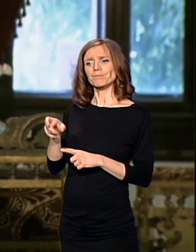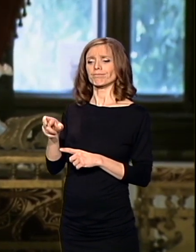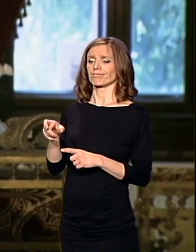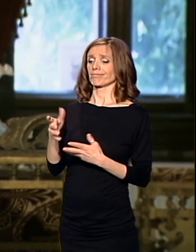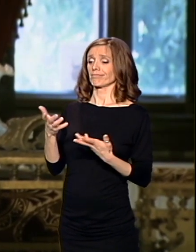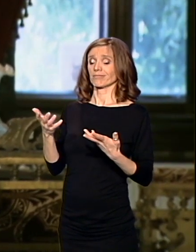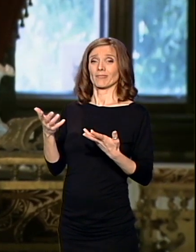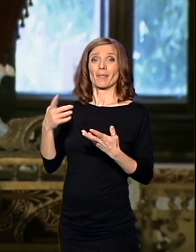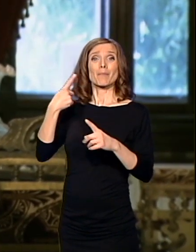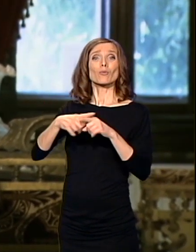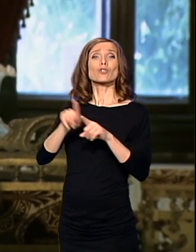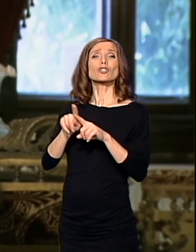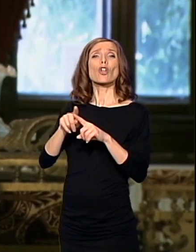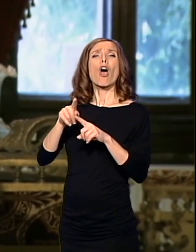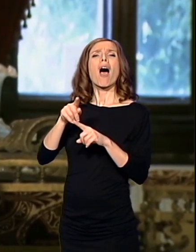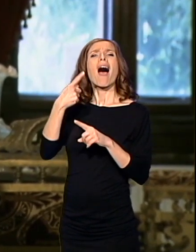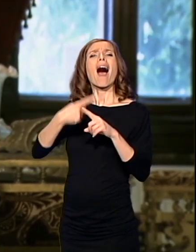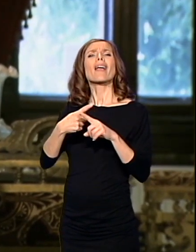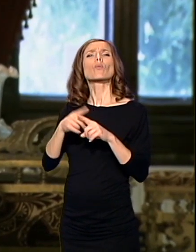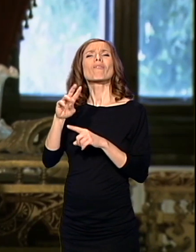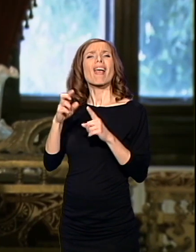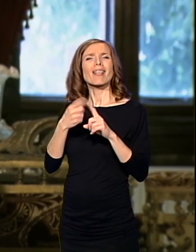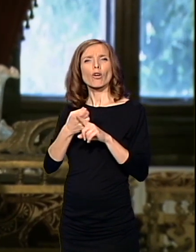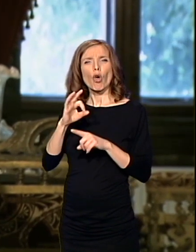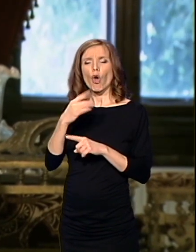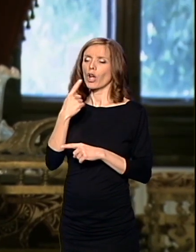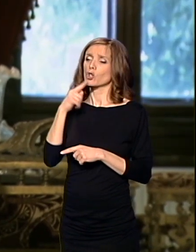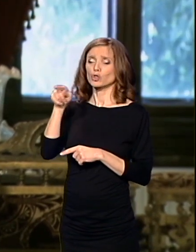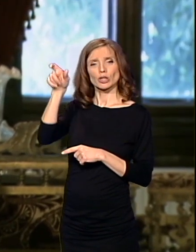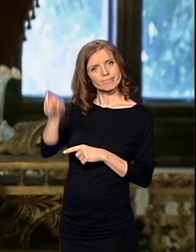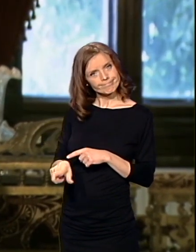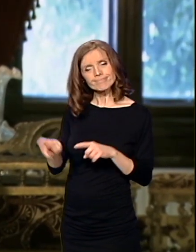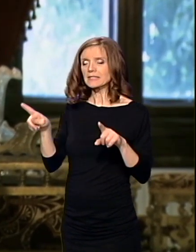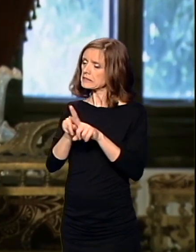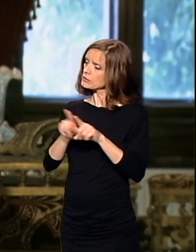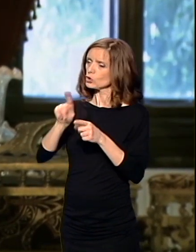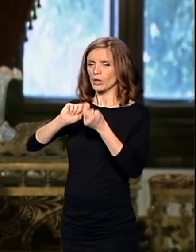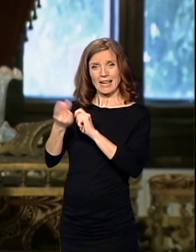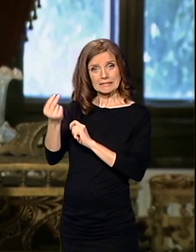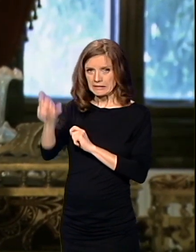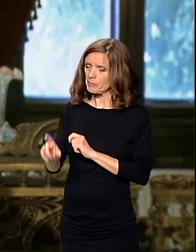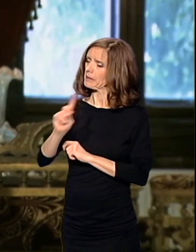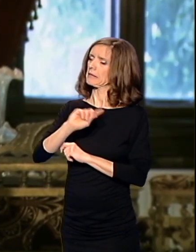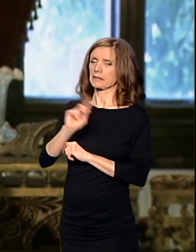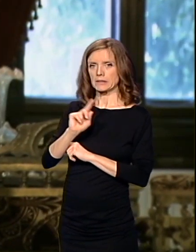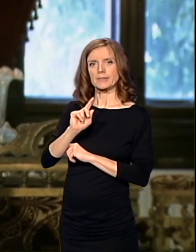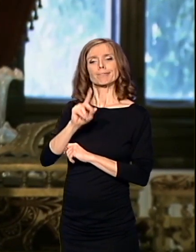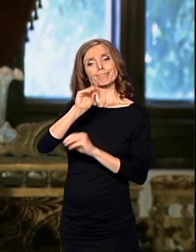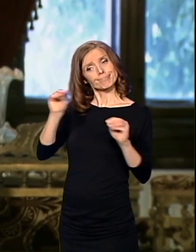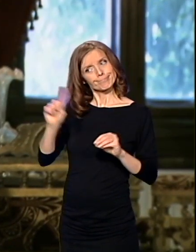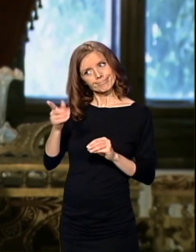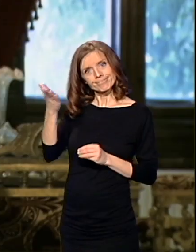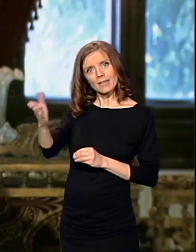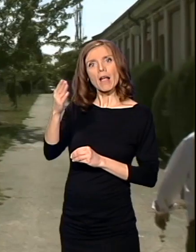legenda. Čak i Hajduk Veljko je postao bugarski simbol